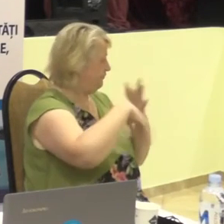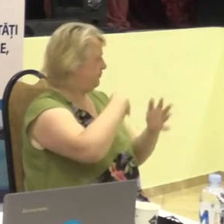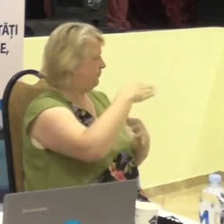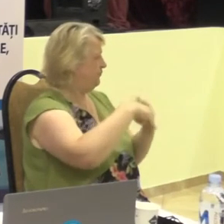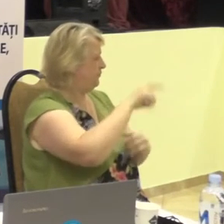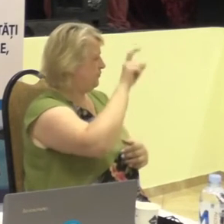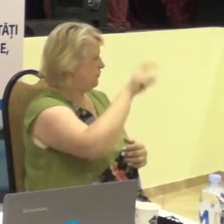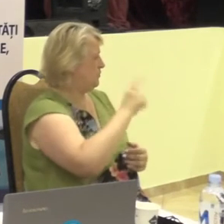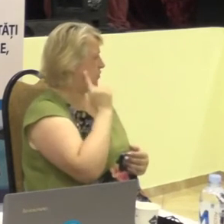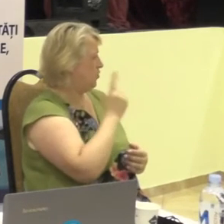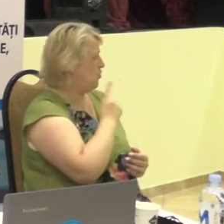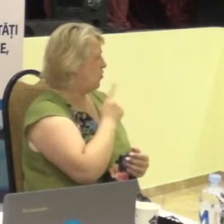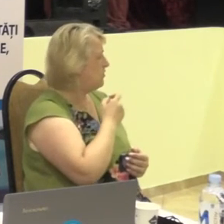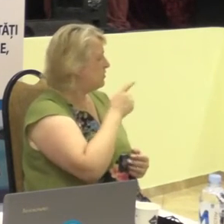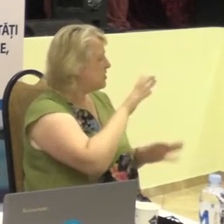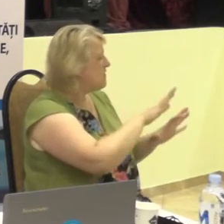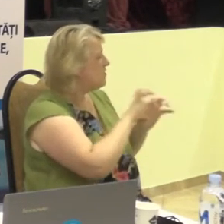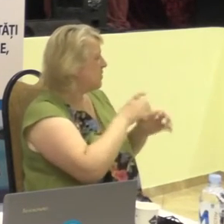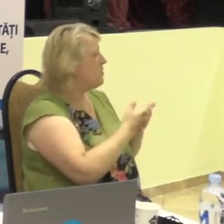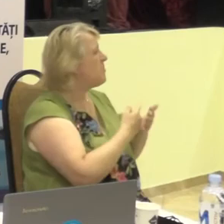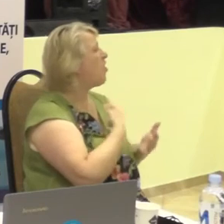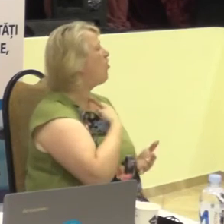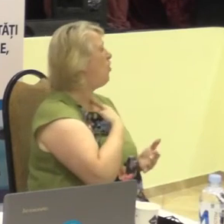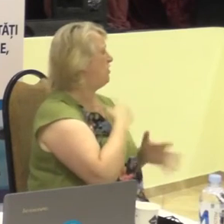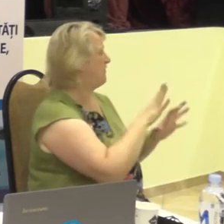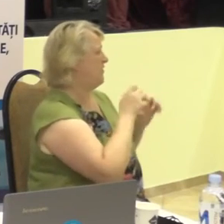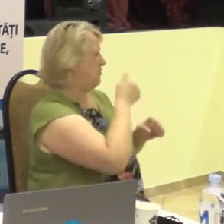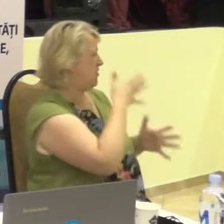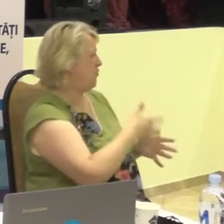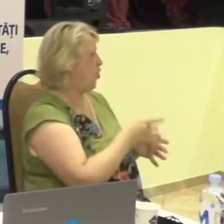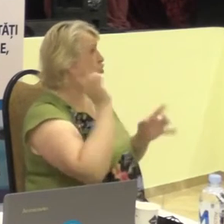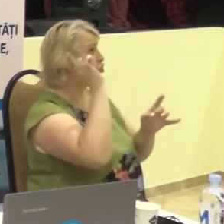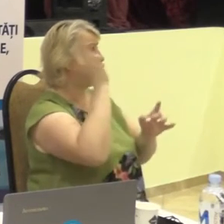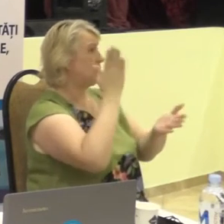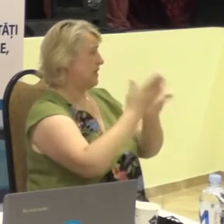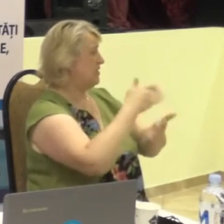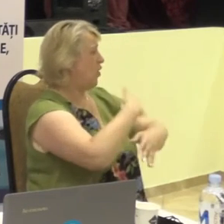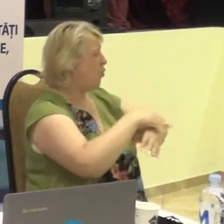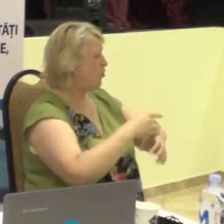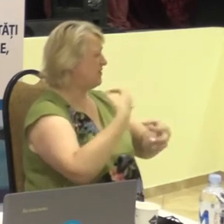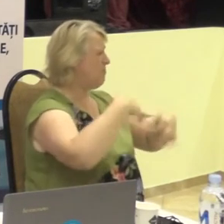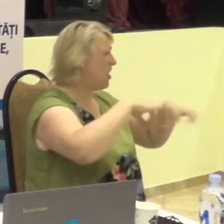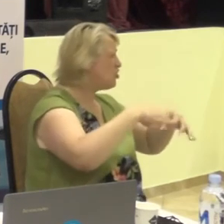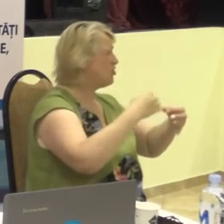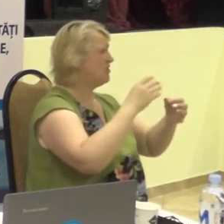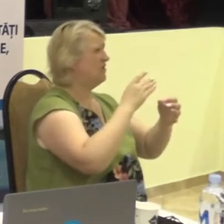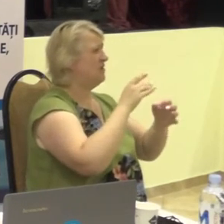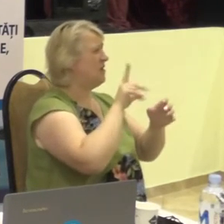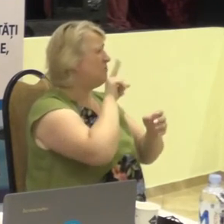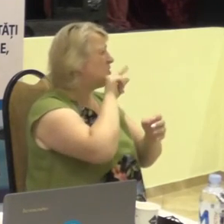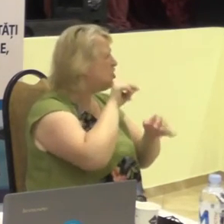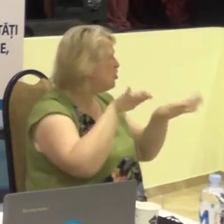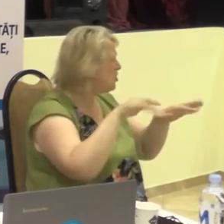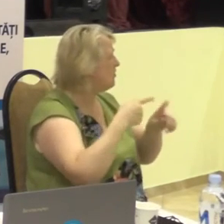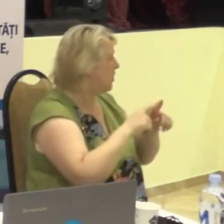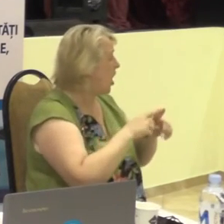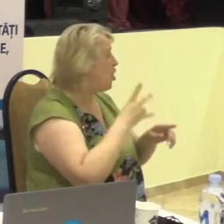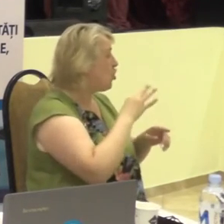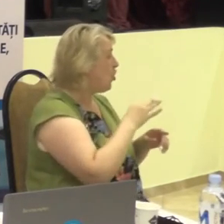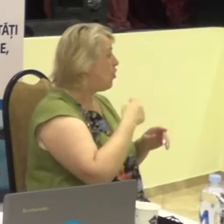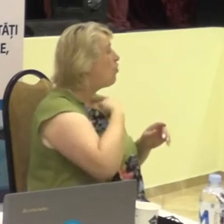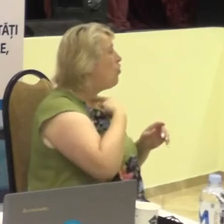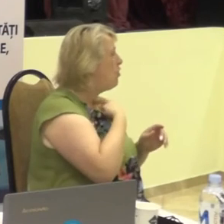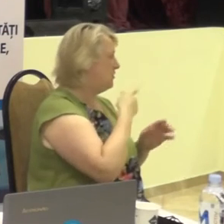persoana surdă. Sunetul îl audem, dar esența nu o deslușește.